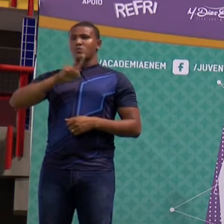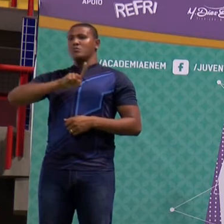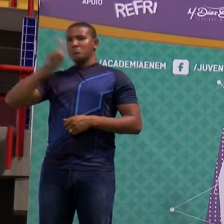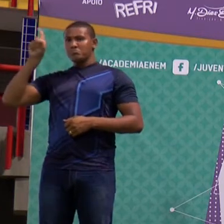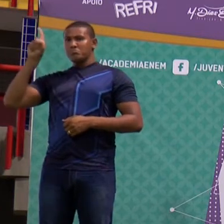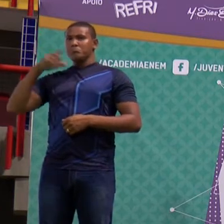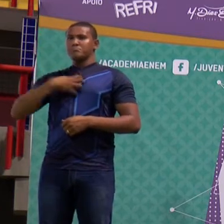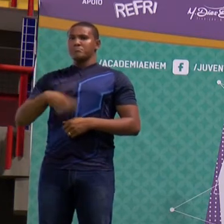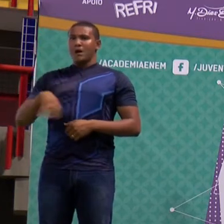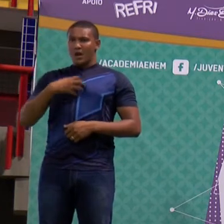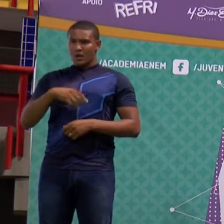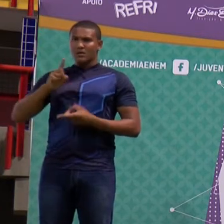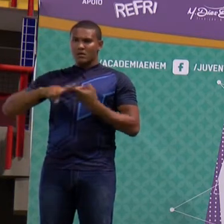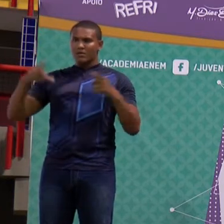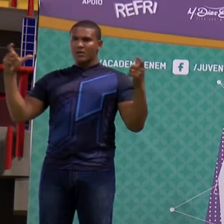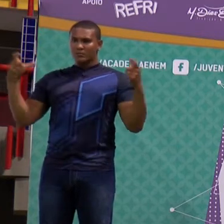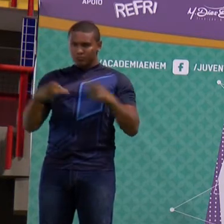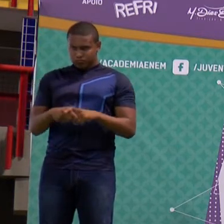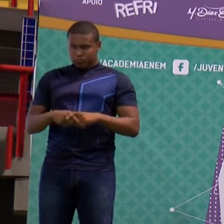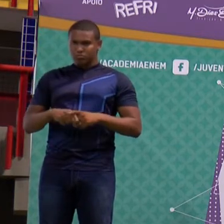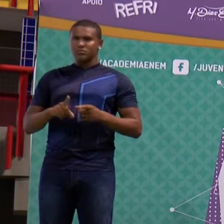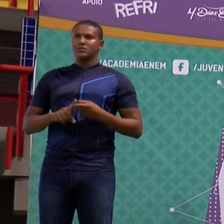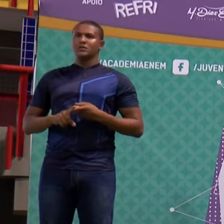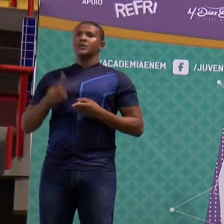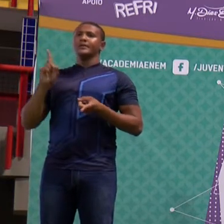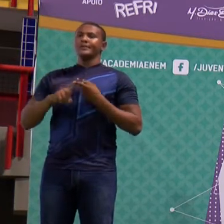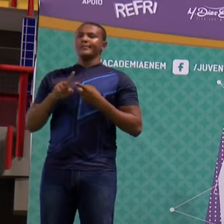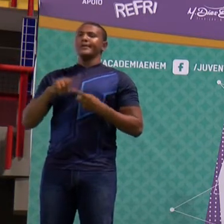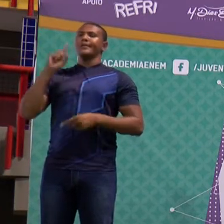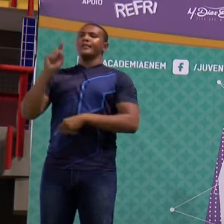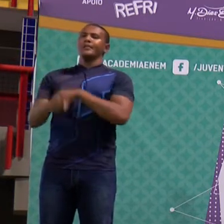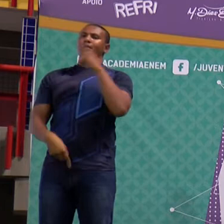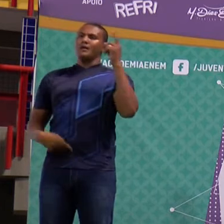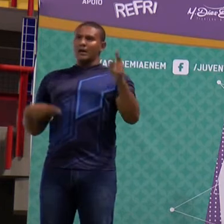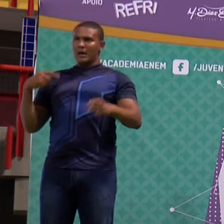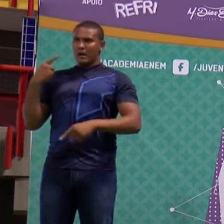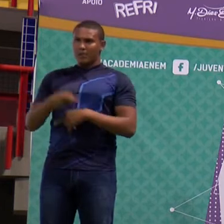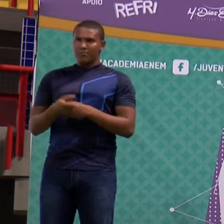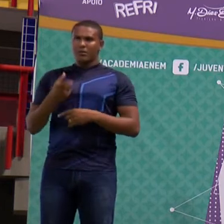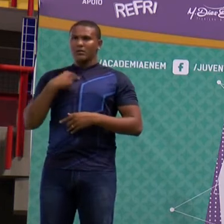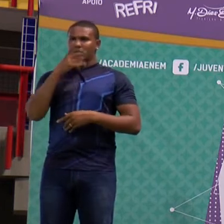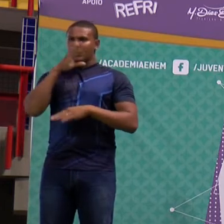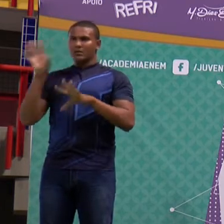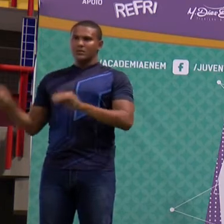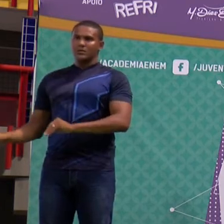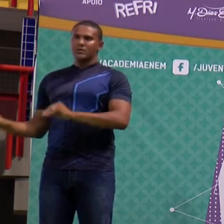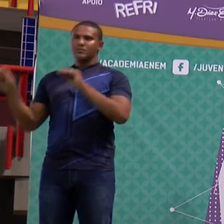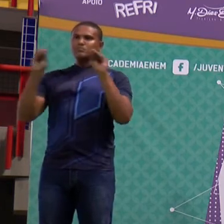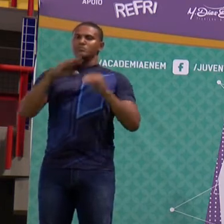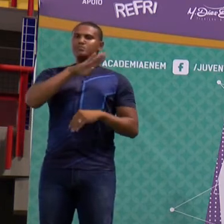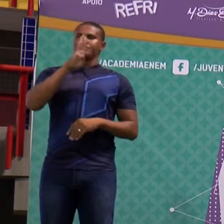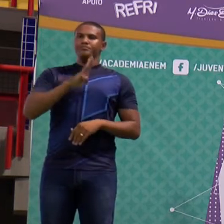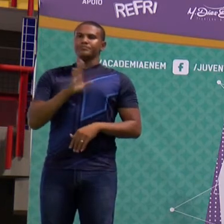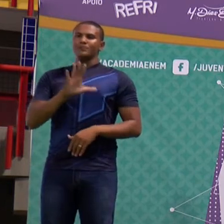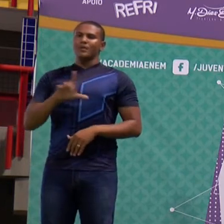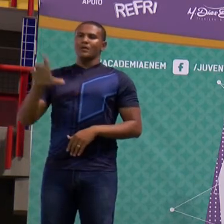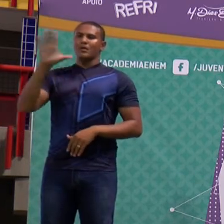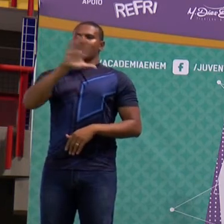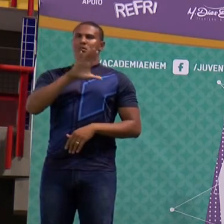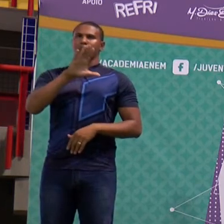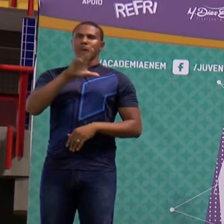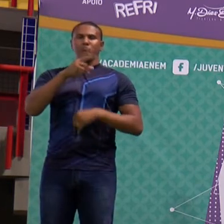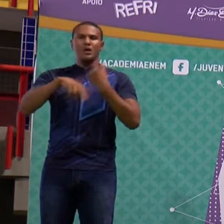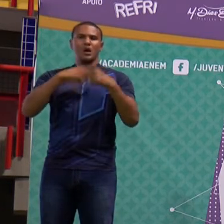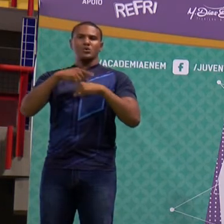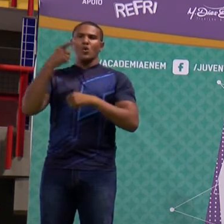% da população de mosquitos. Certo? E depois eles foram o quê? Eles foram transferidos, foram autorizados a outros países a poder o quê? Se